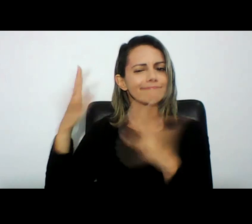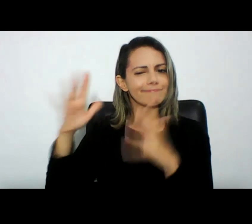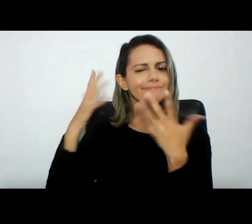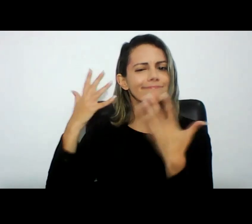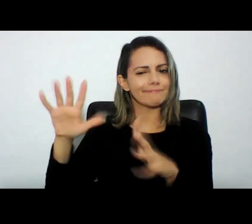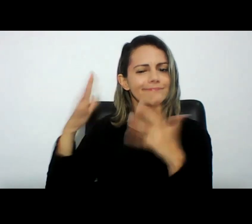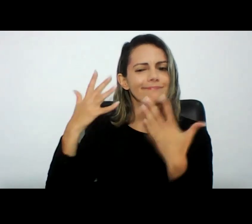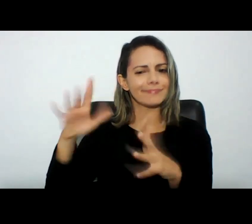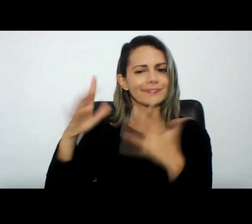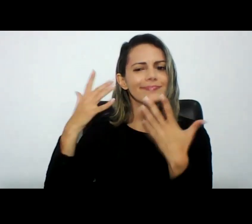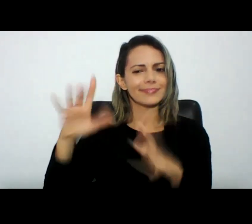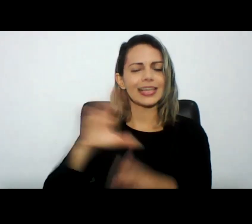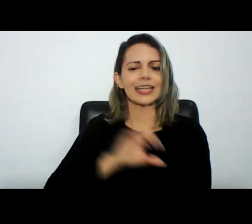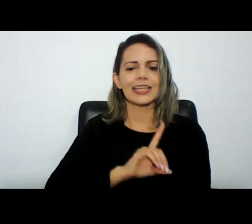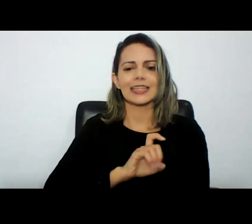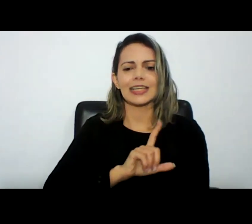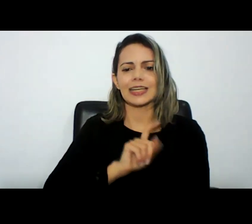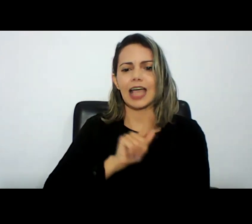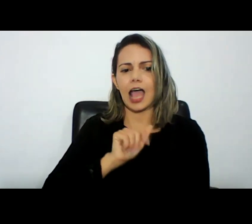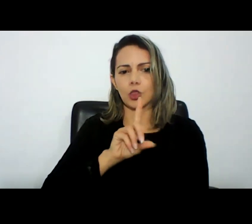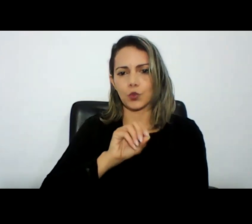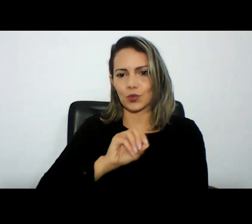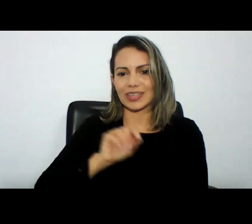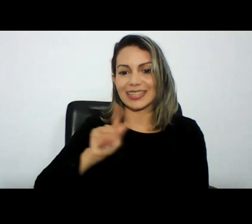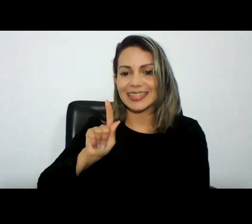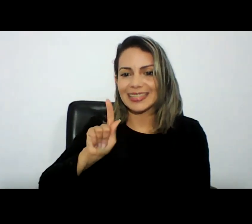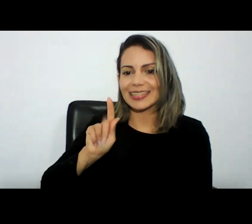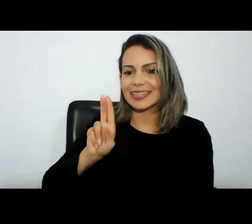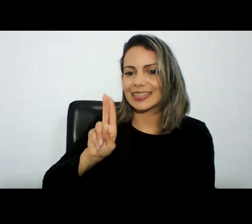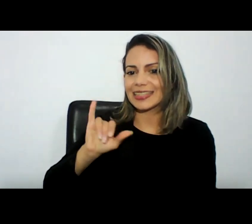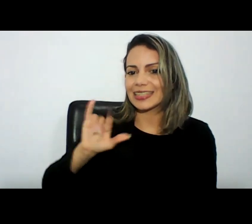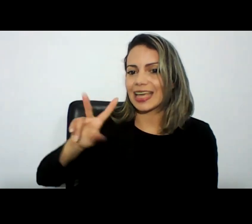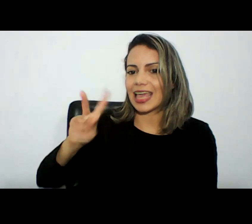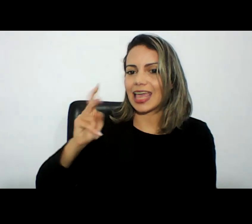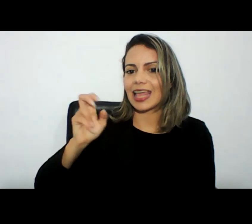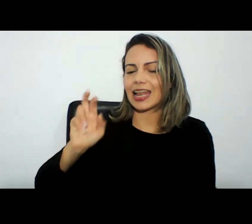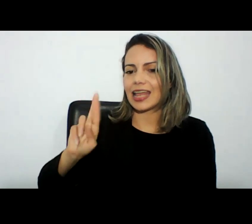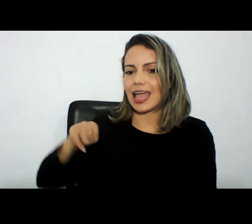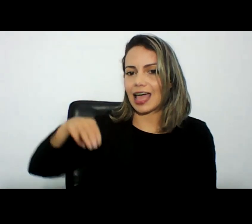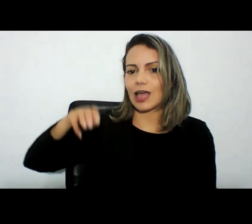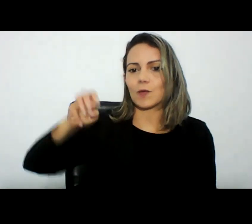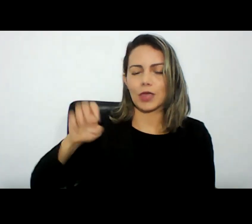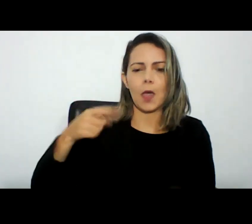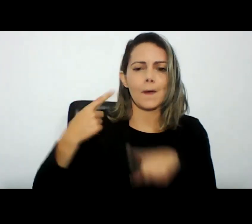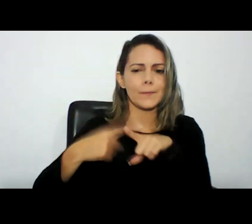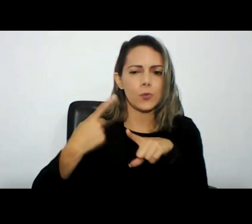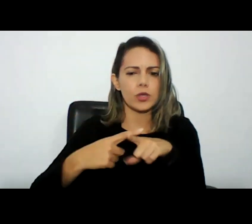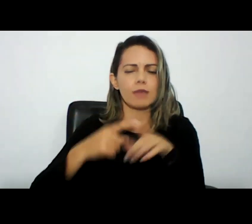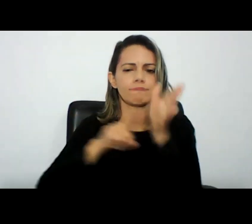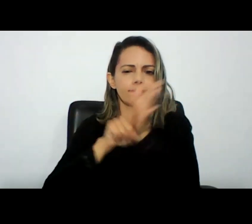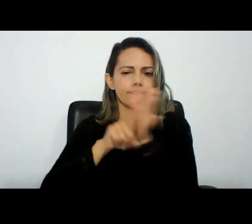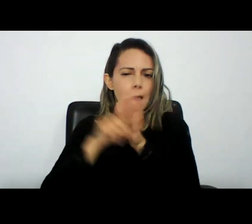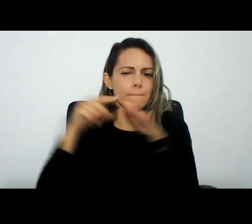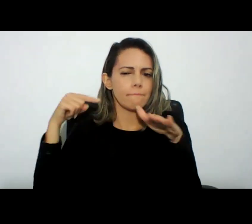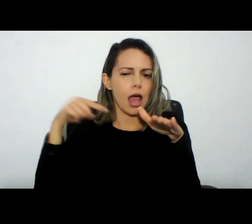delegado Guilherme Cazelli que está se aprofundando nesse tema de forma técnica científica e acadêmica mas a